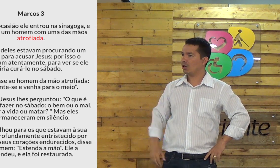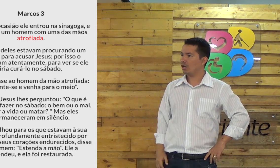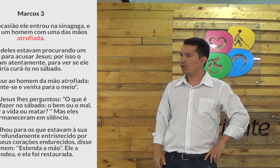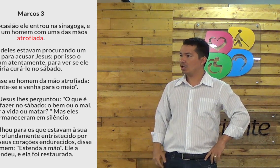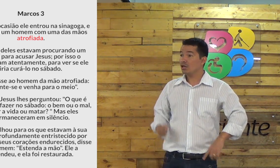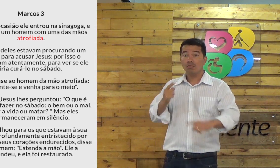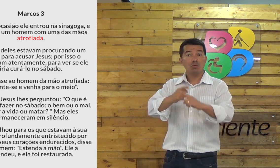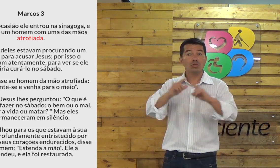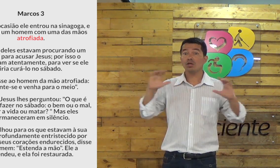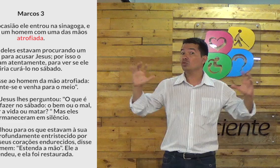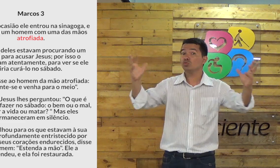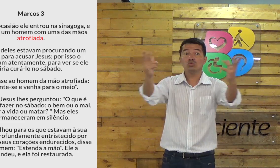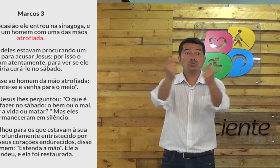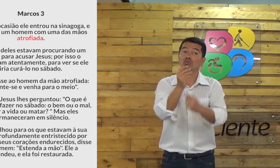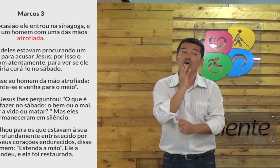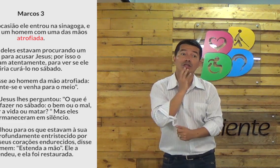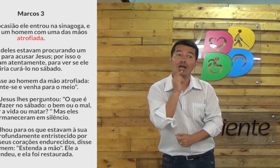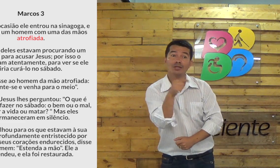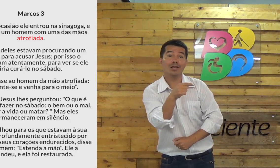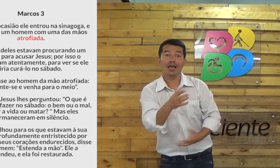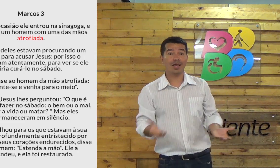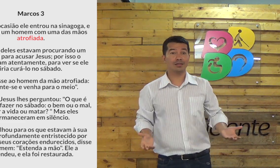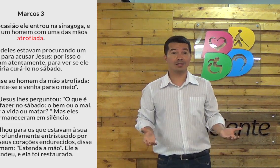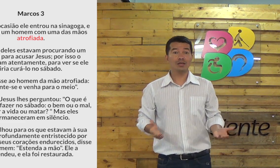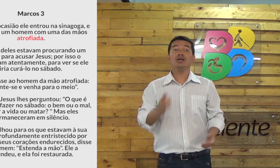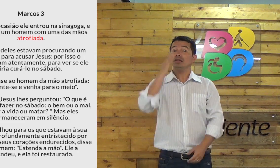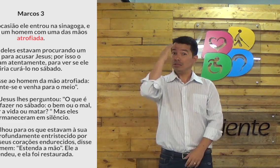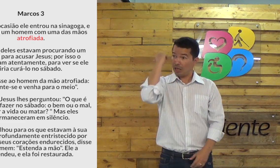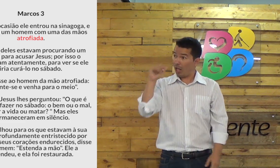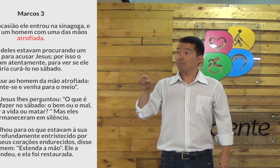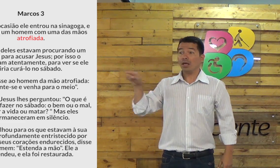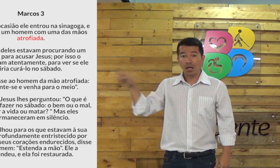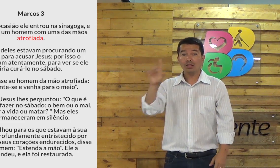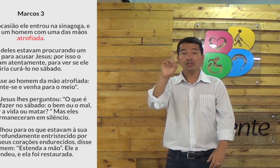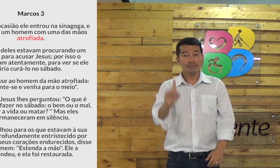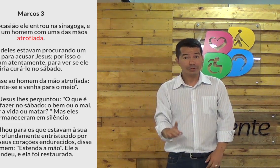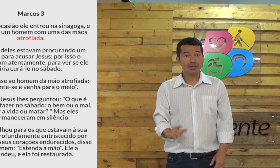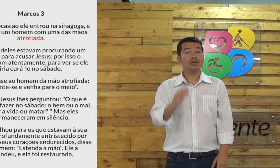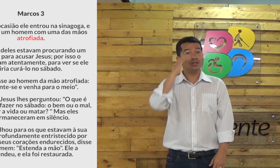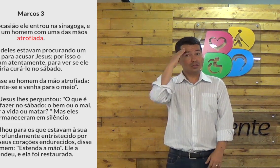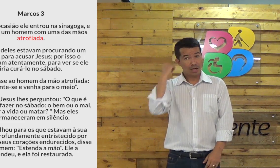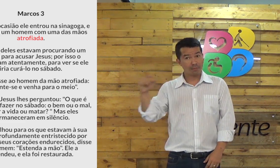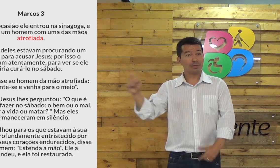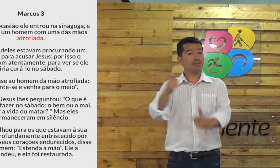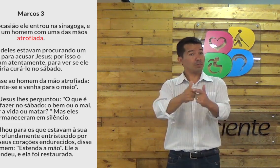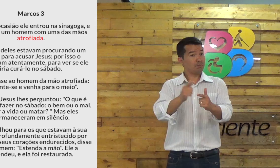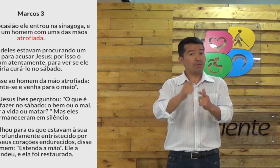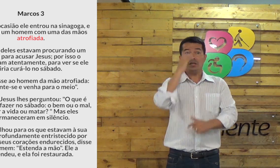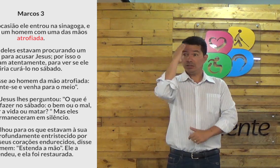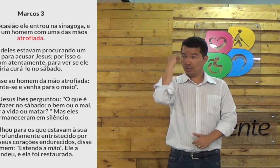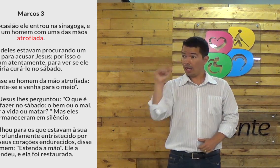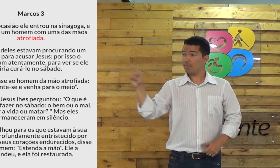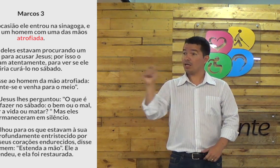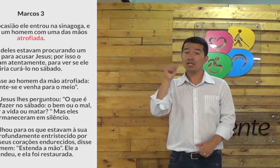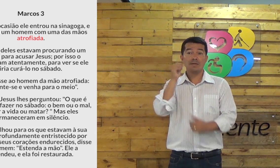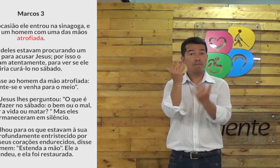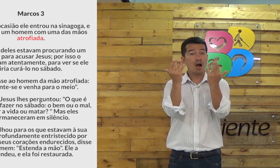esse homem pudesse estar envergonhado. Porque todos sabiam dele. Sabiam da vida dele. Sabiam que ele era deficiente. Sabiam que nem tinha um problema.